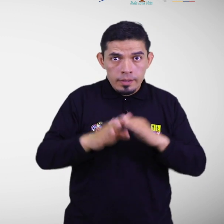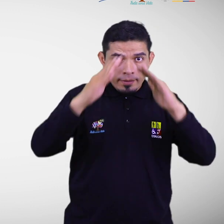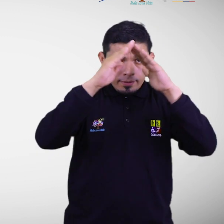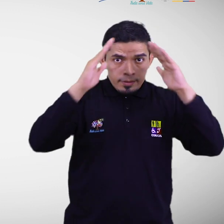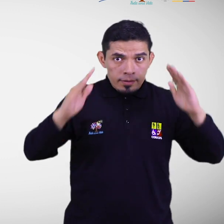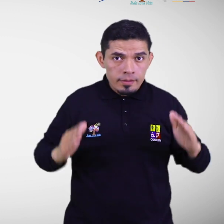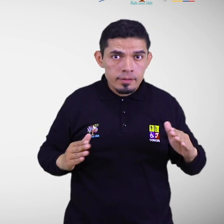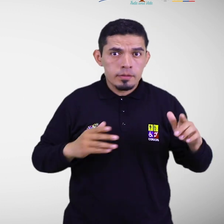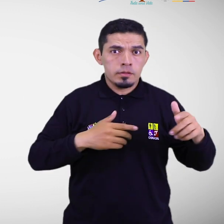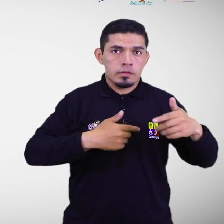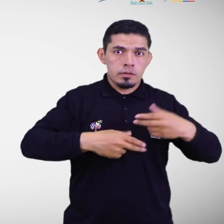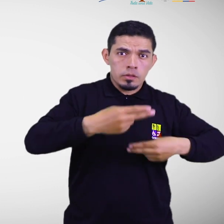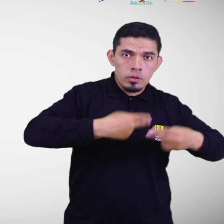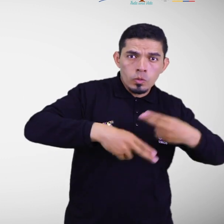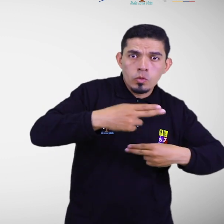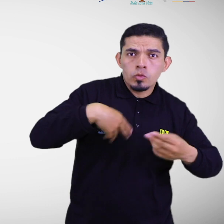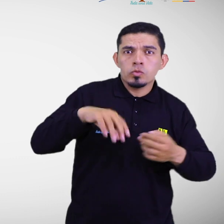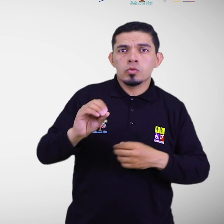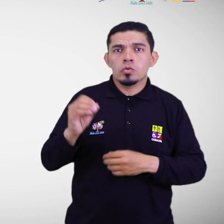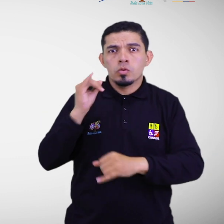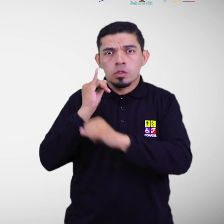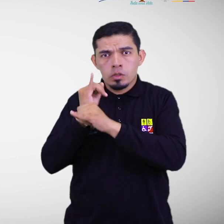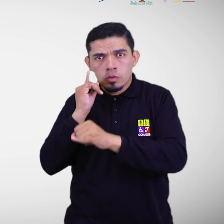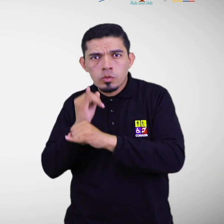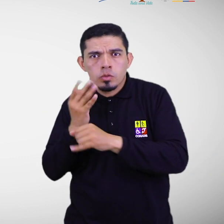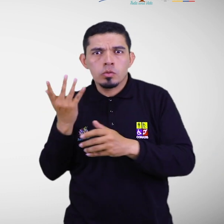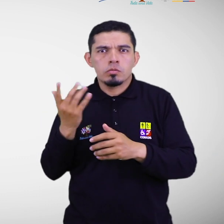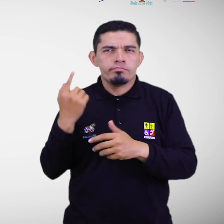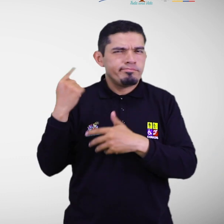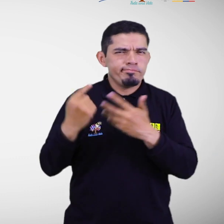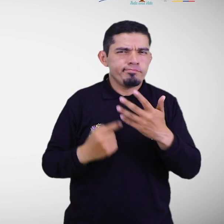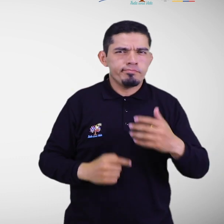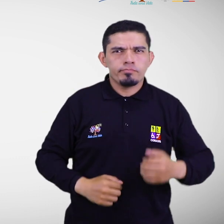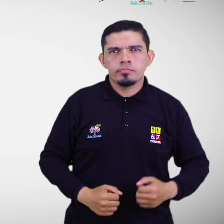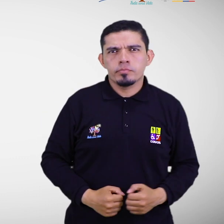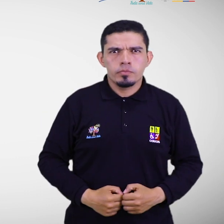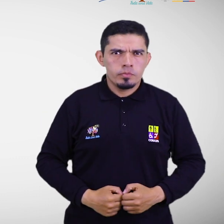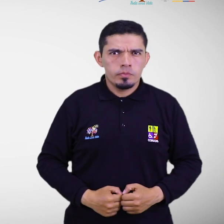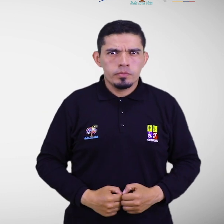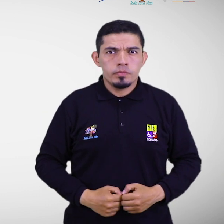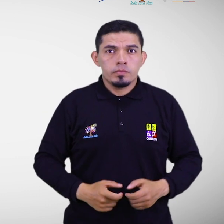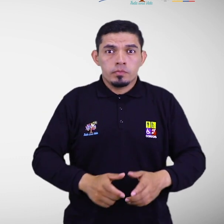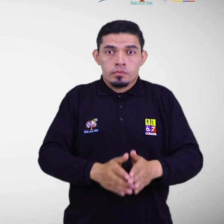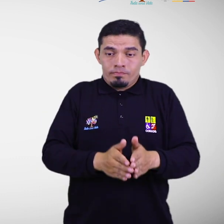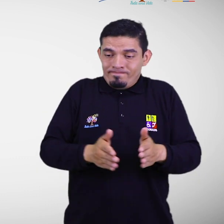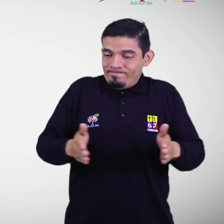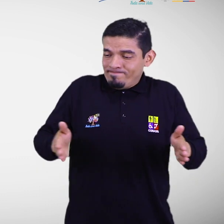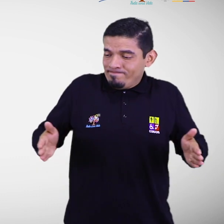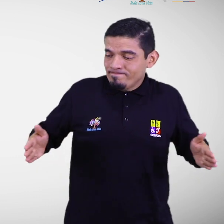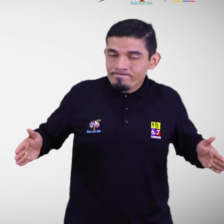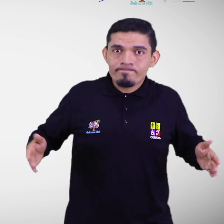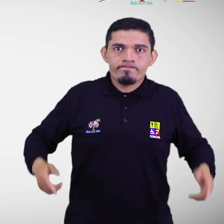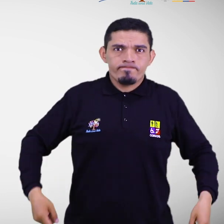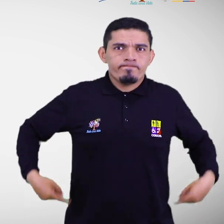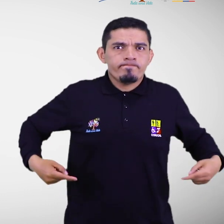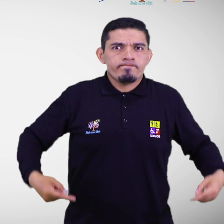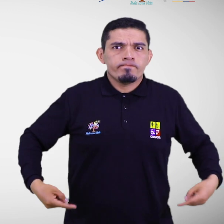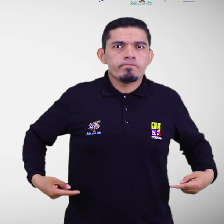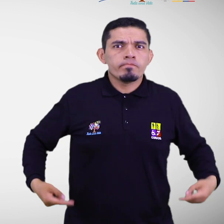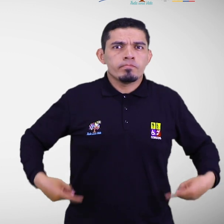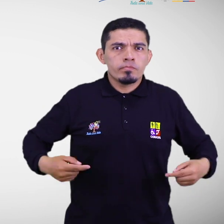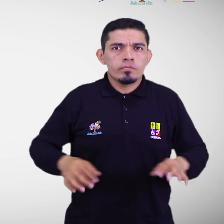comerciales, instituciones, entre otros. El ancho de paso de las puertas ancho mínimo de paso de 90